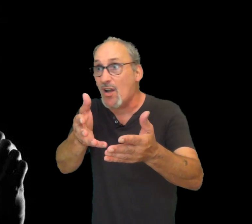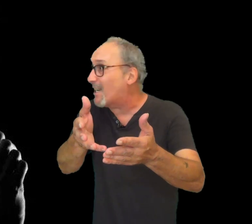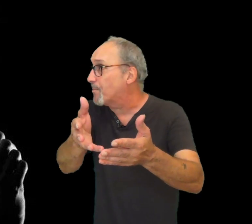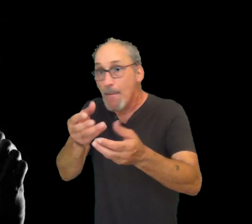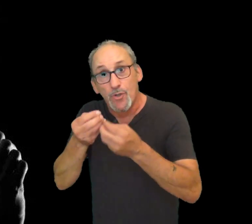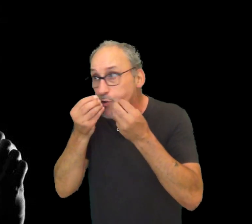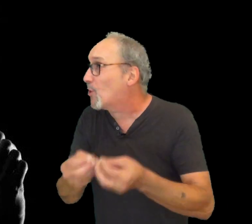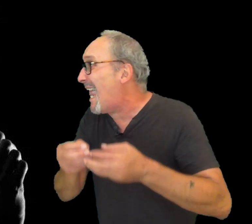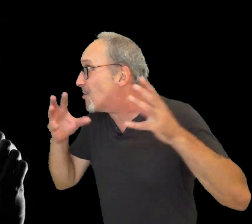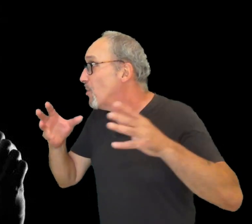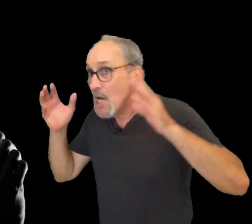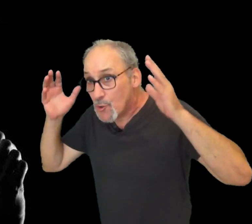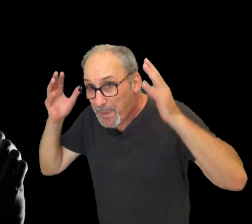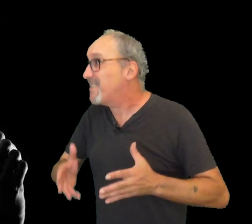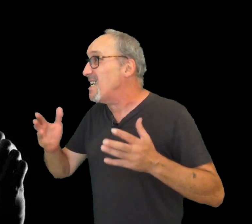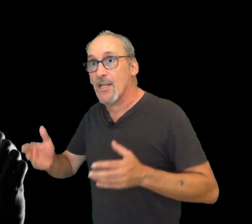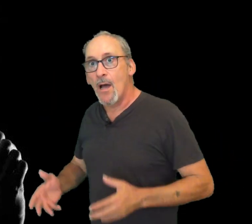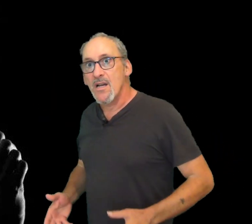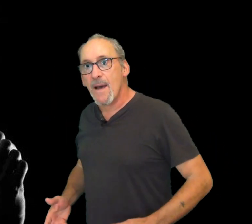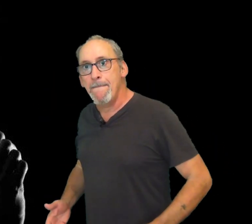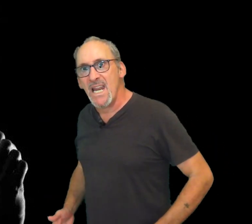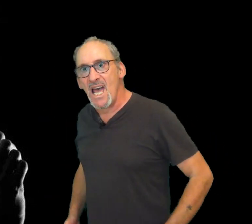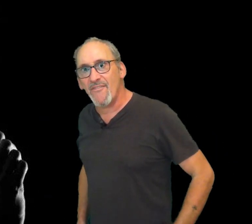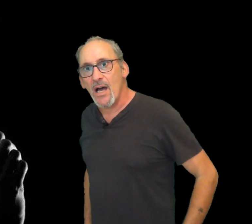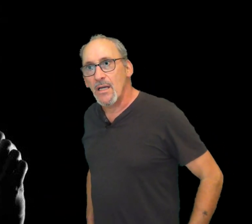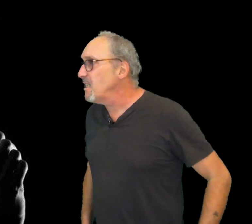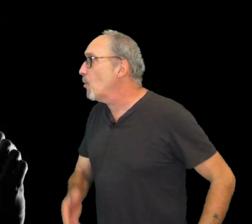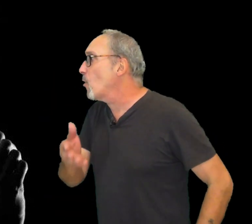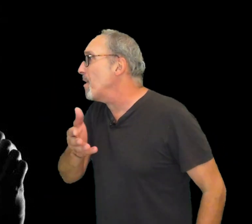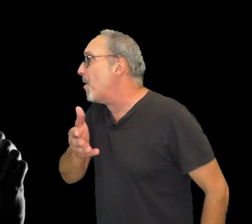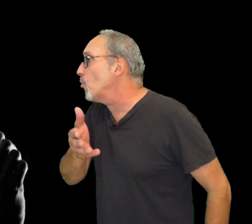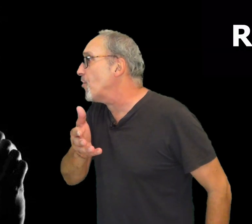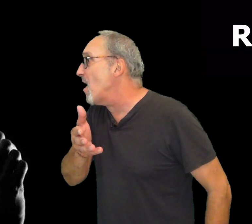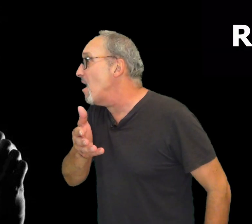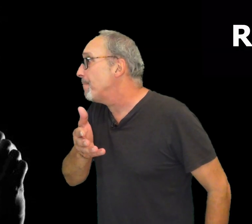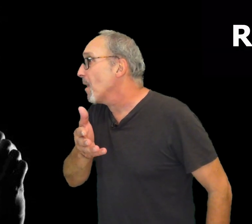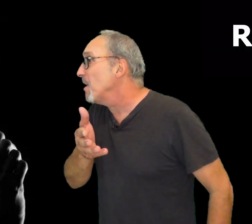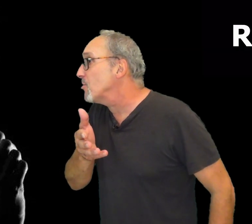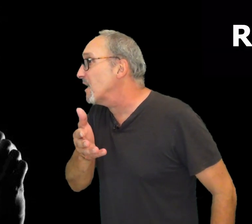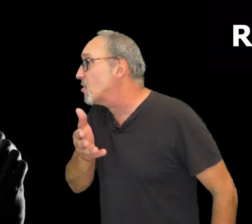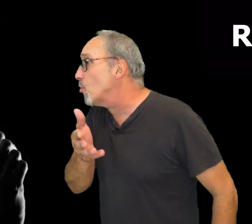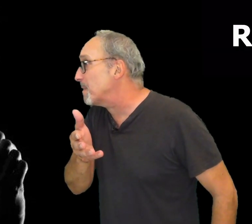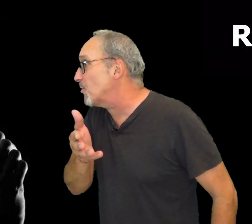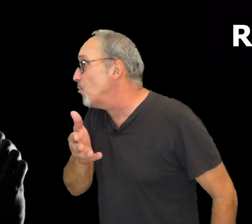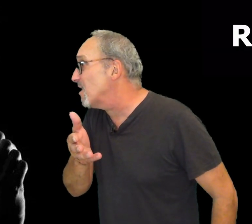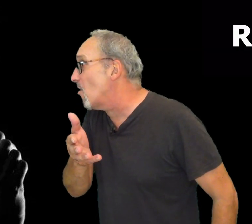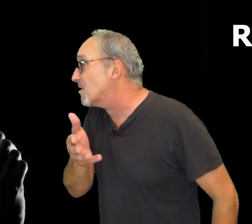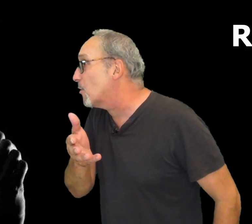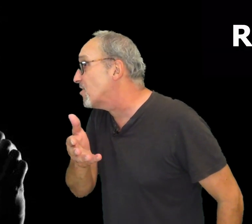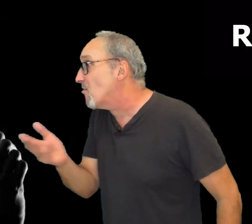heure. Pourtant, je suis clair. Je suis précis. Ça m'énerve. Ils comprennent pas qu'on n'entend rien. Mais que c'est quelque chose. Parce que c'est du silence. Et que le